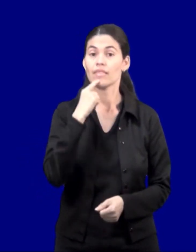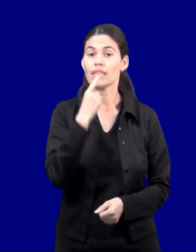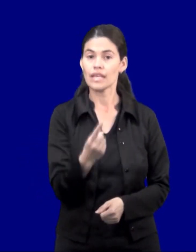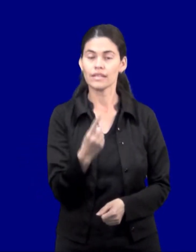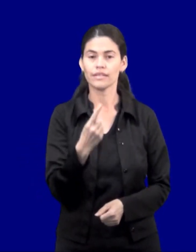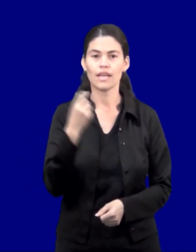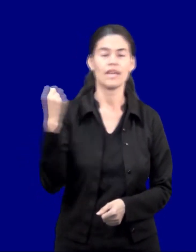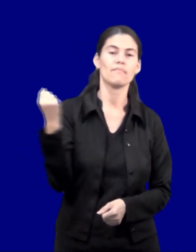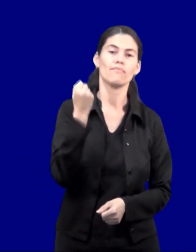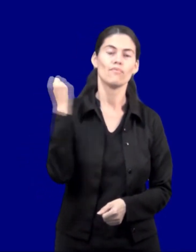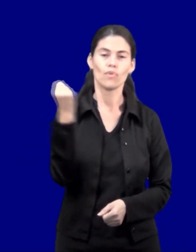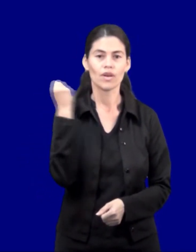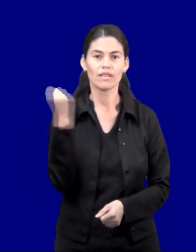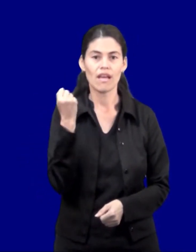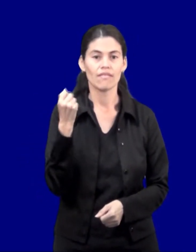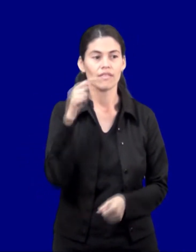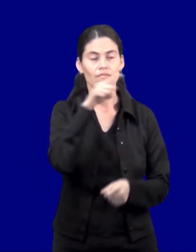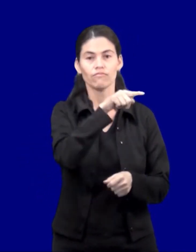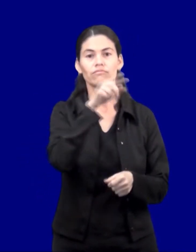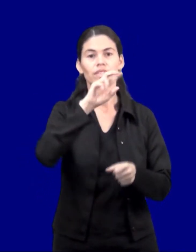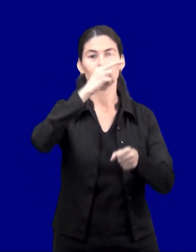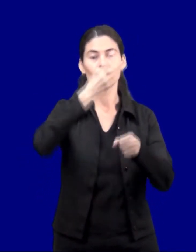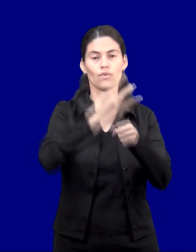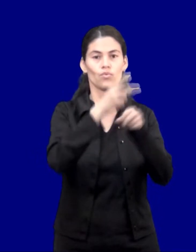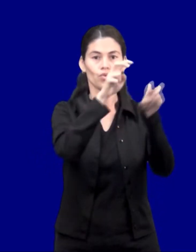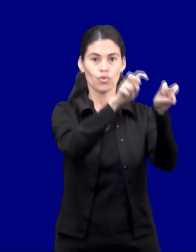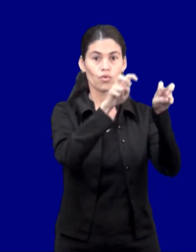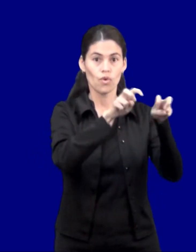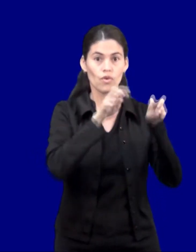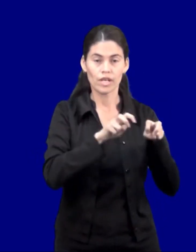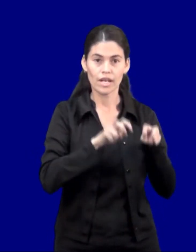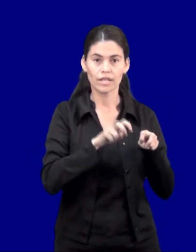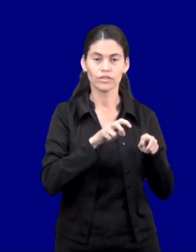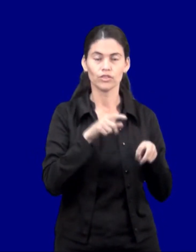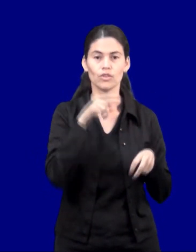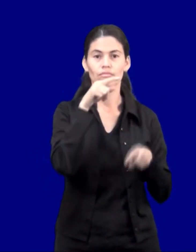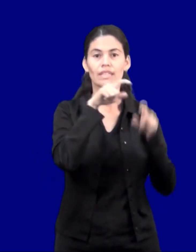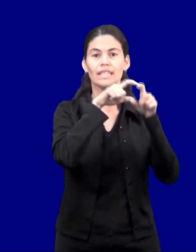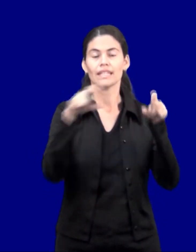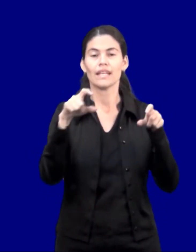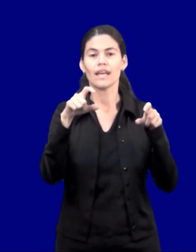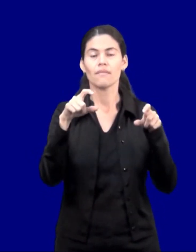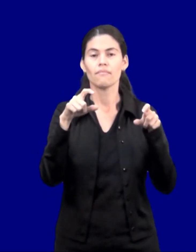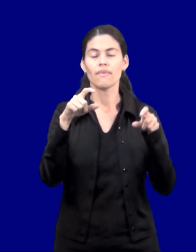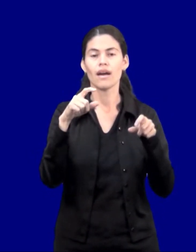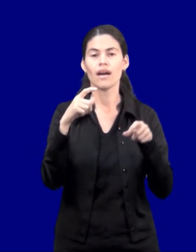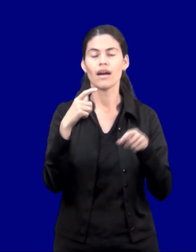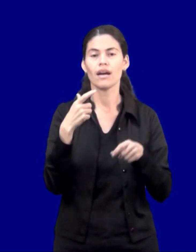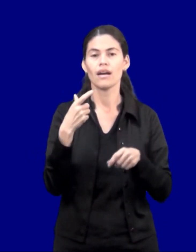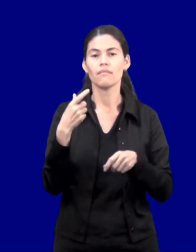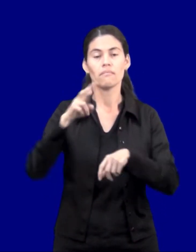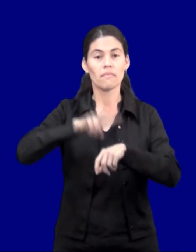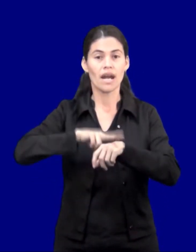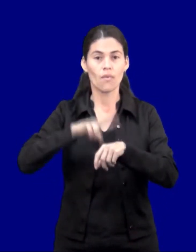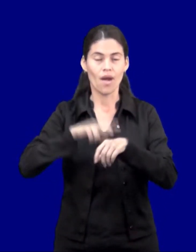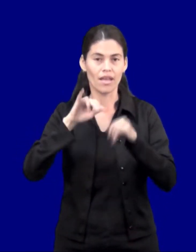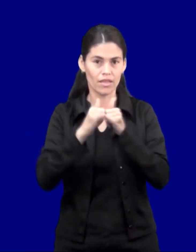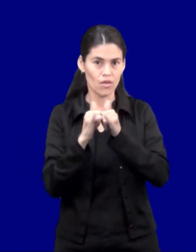declara de interés lingüístico el evento denominado Segundo Congreso Paraguayo de Lingüística Aplicada,